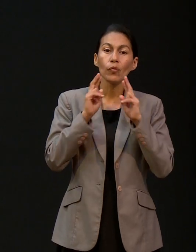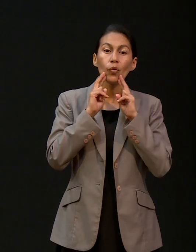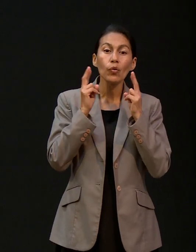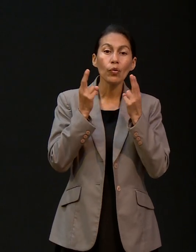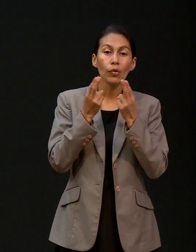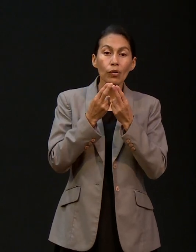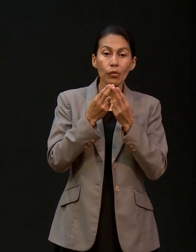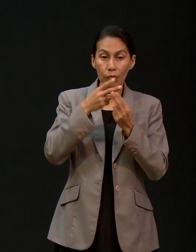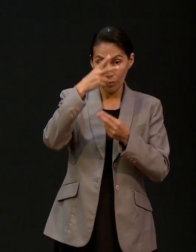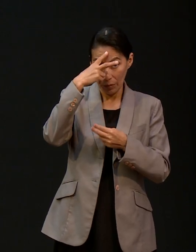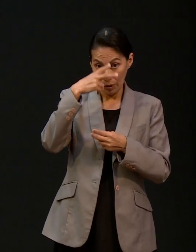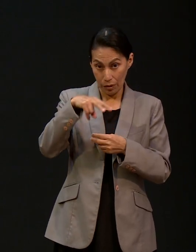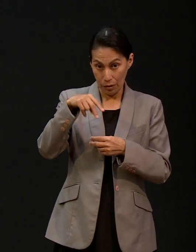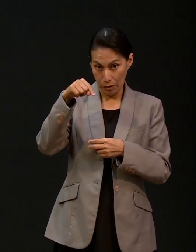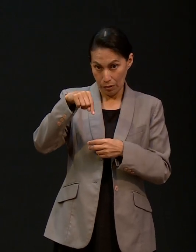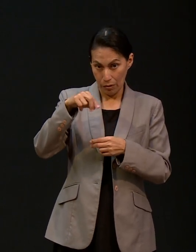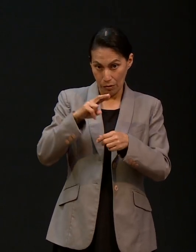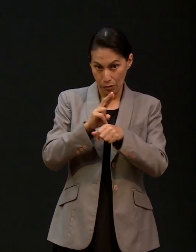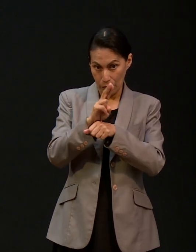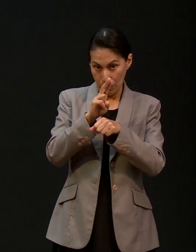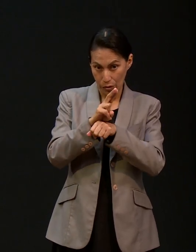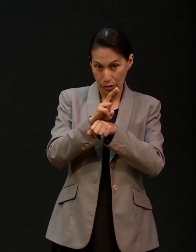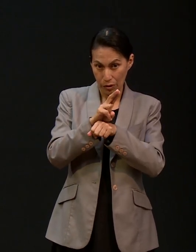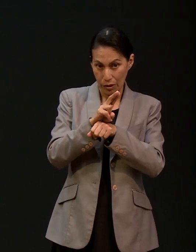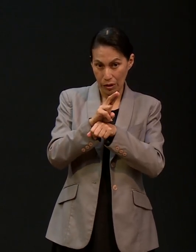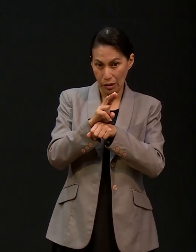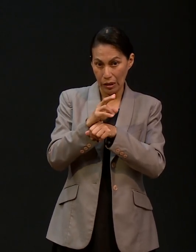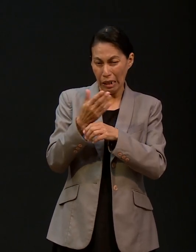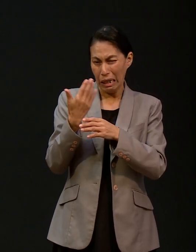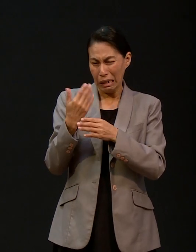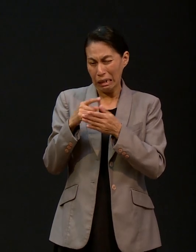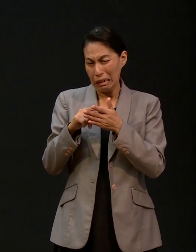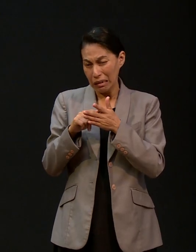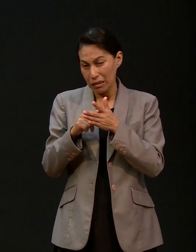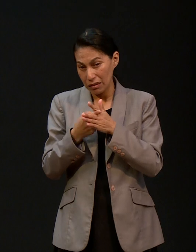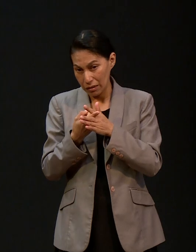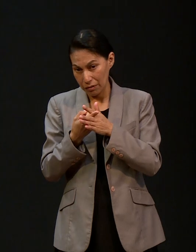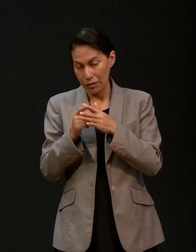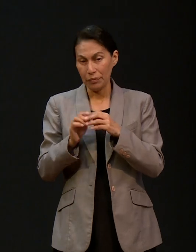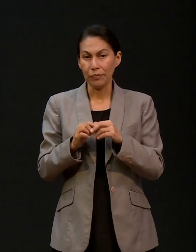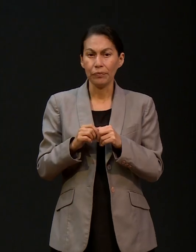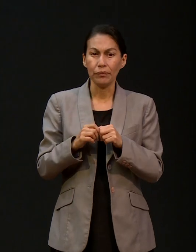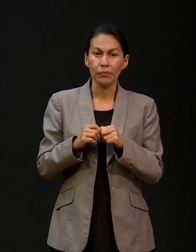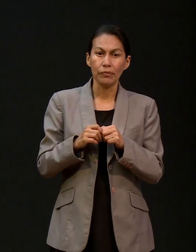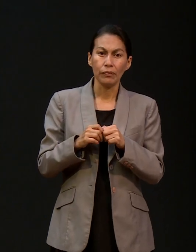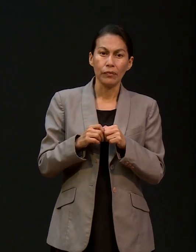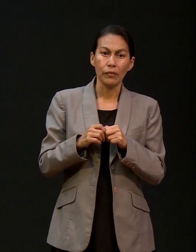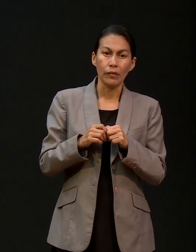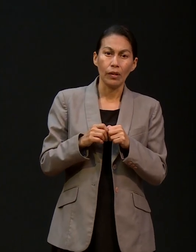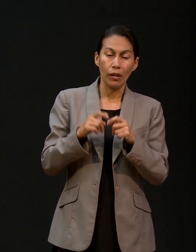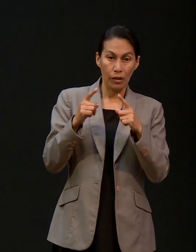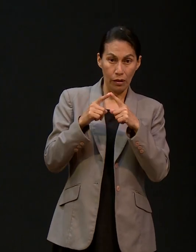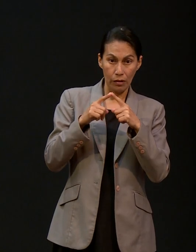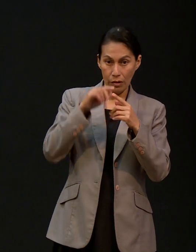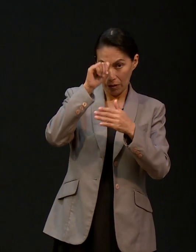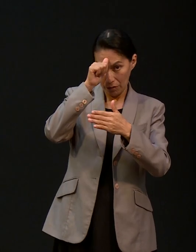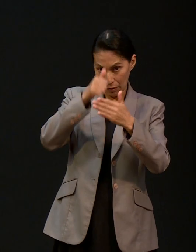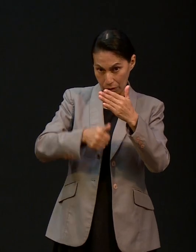Mexicana del Norte, que estaba recién formándose en aquellos años. La Unión Mexicana del Norte de los Adventistas. De los